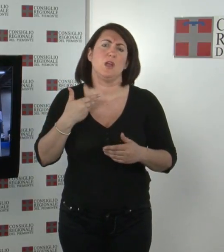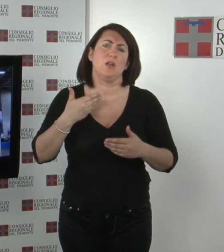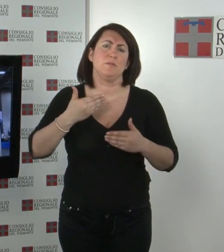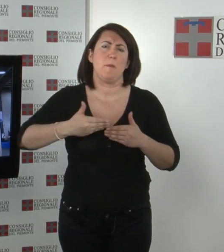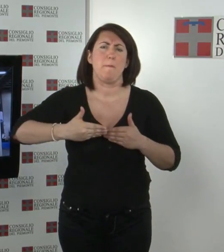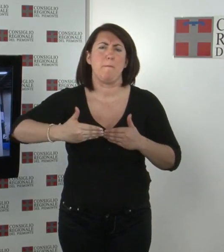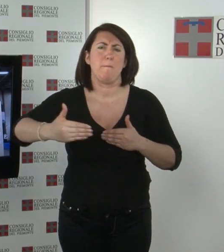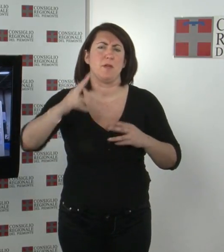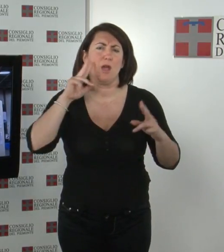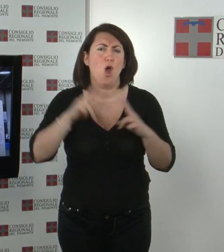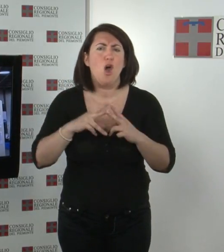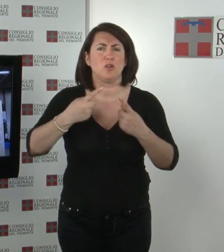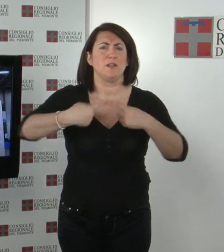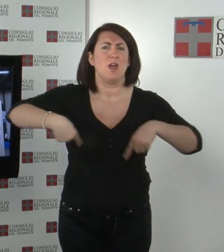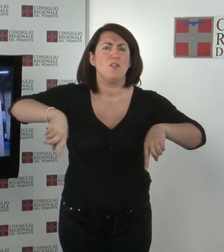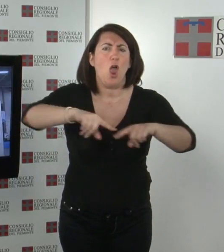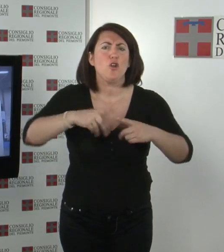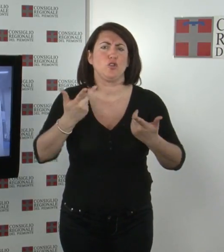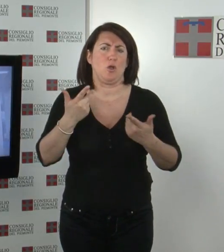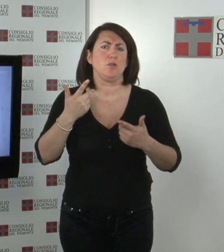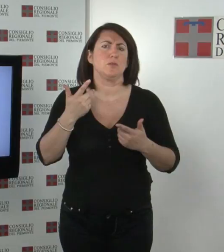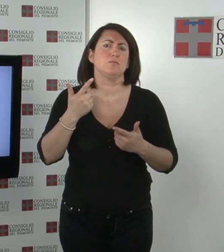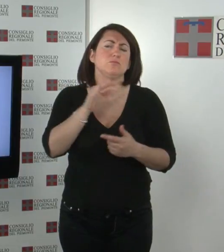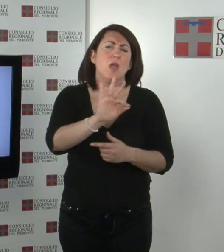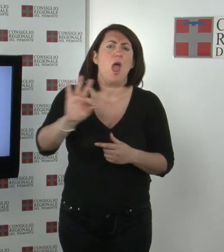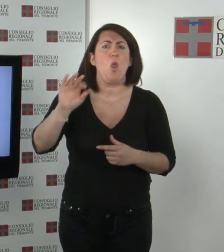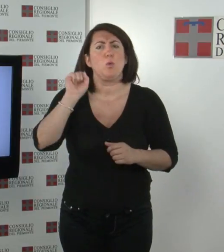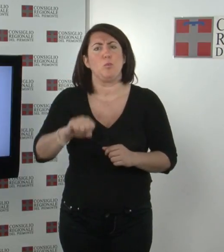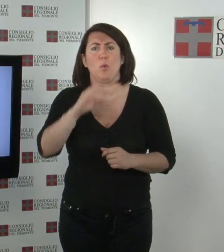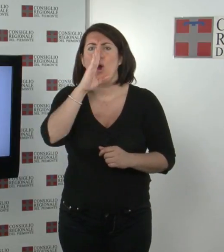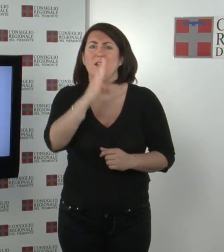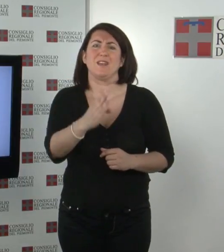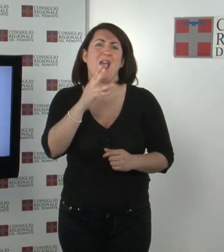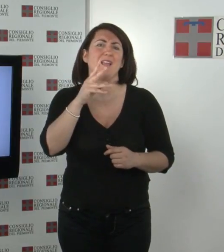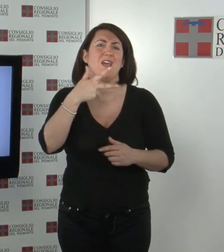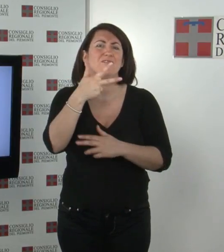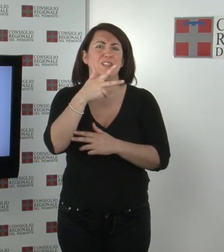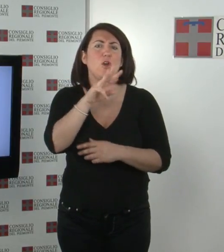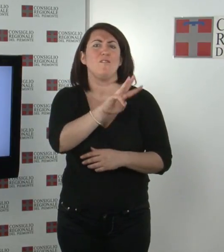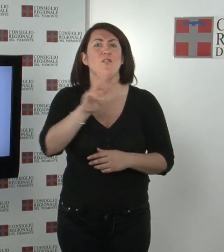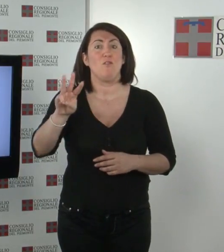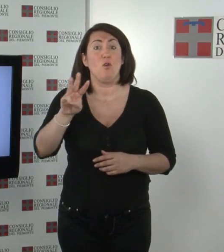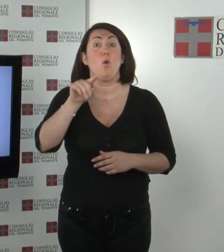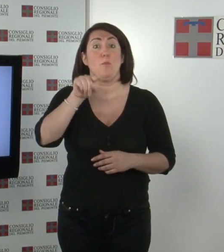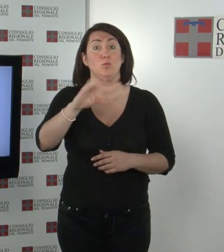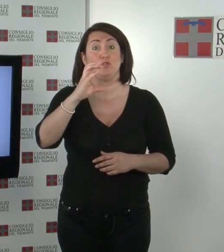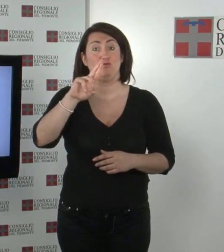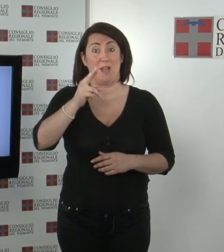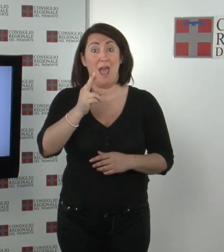e tavole rotonde, alcuni dei quali si potranno seguire in diretta video sul sito www.cr.piemonte.it.